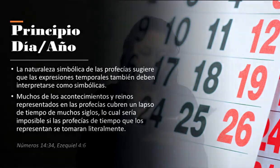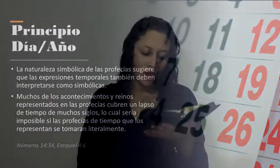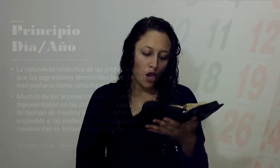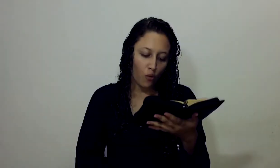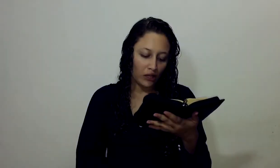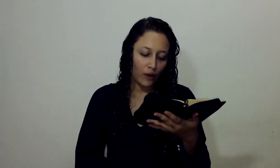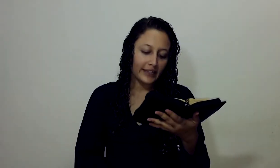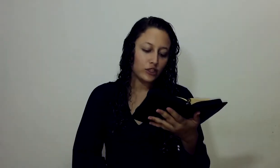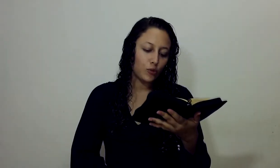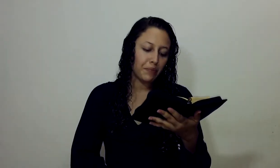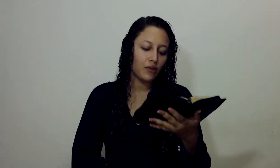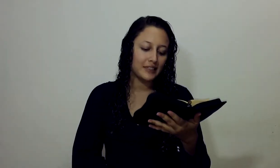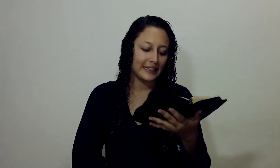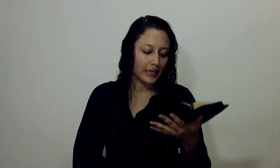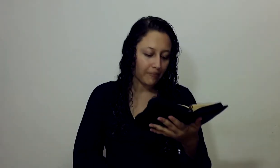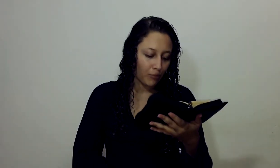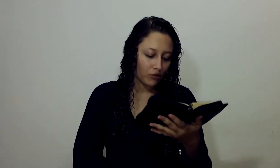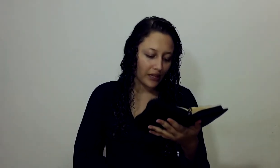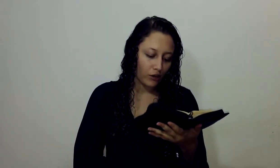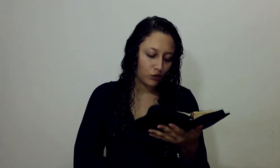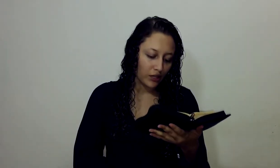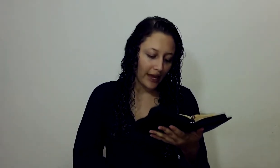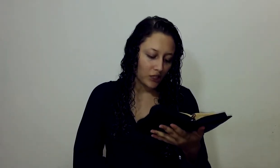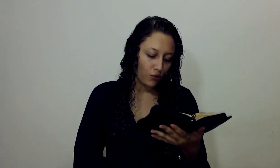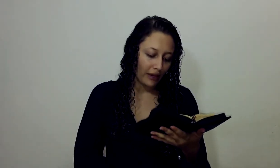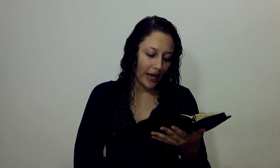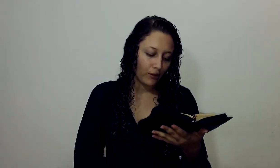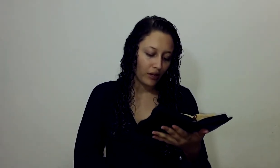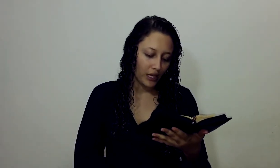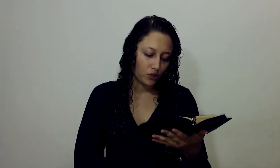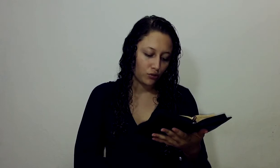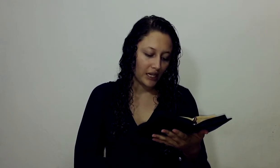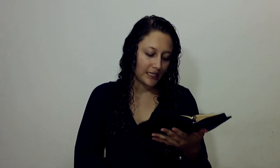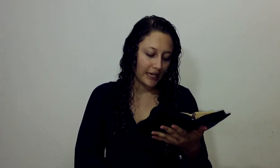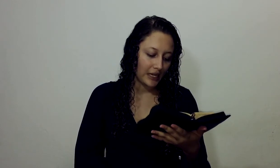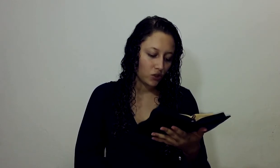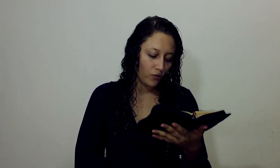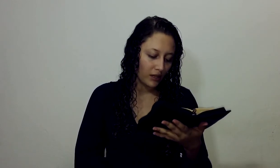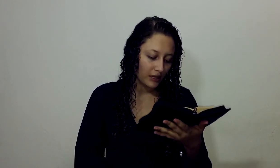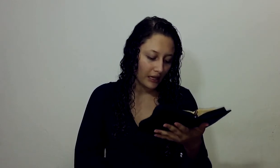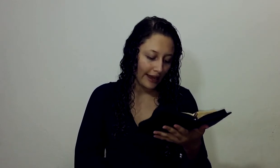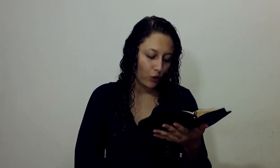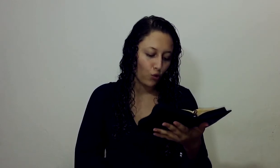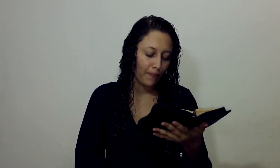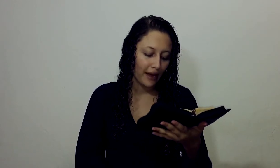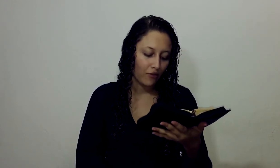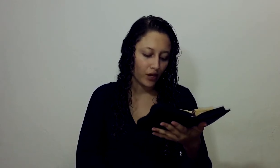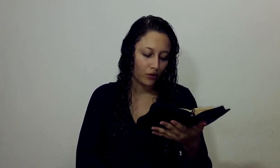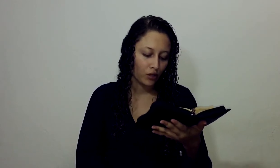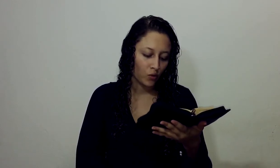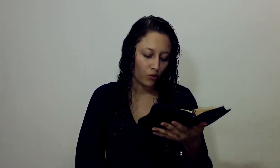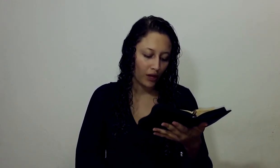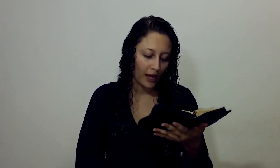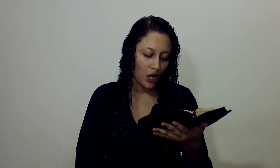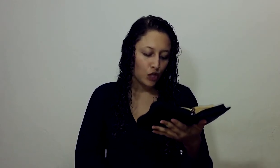dice así Cuando hayas cumplido Este tiempo Te acostará Sobre el lado derecho Y echará sobre ti La culpa Del